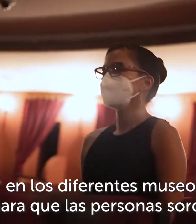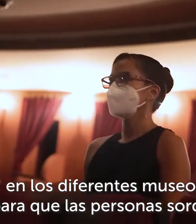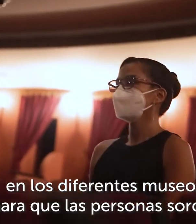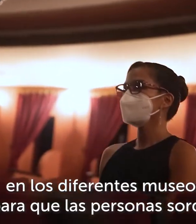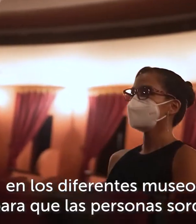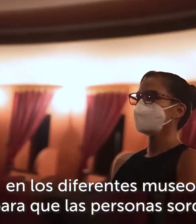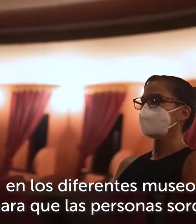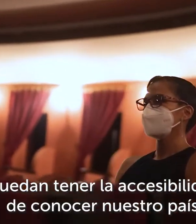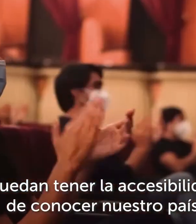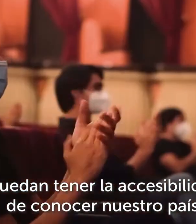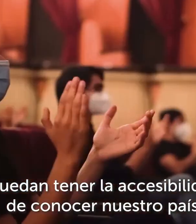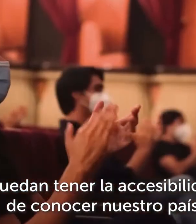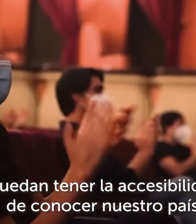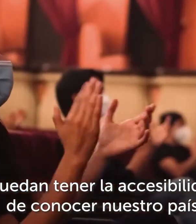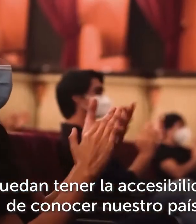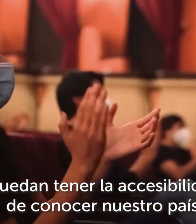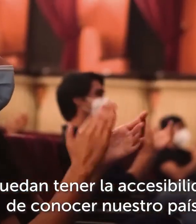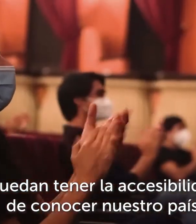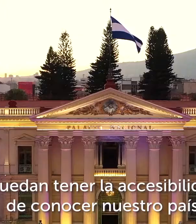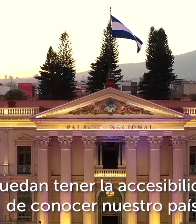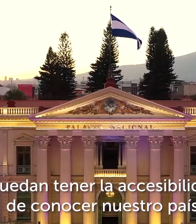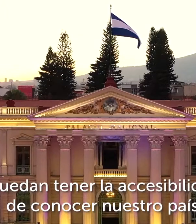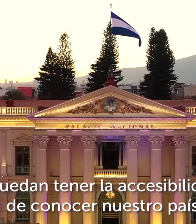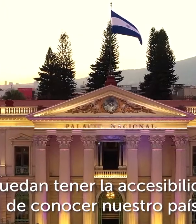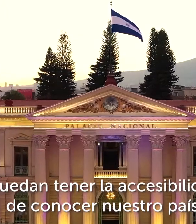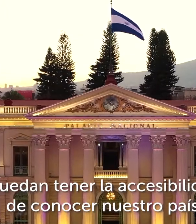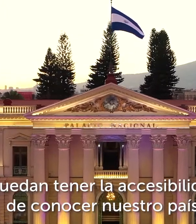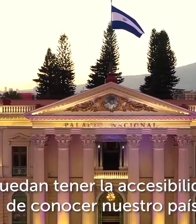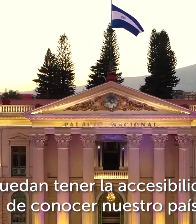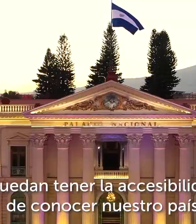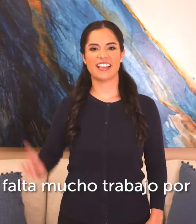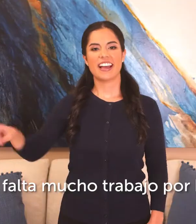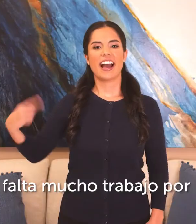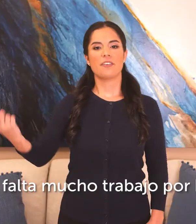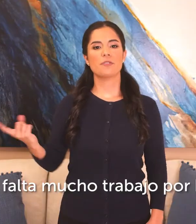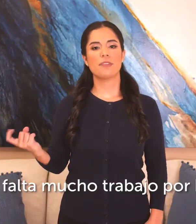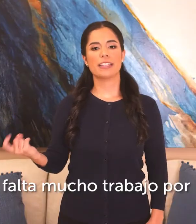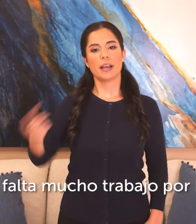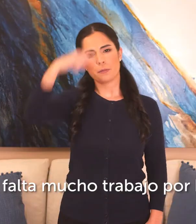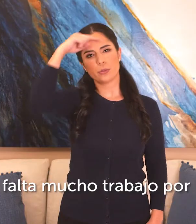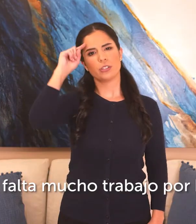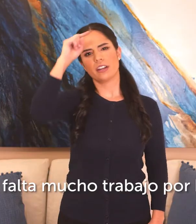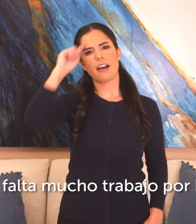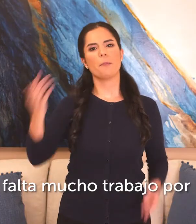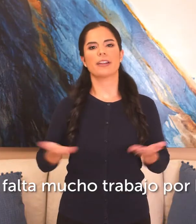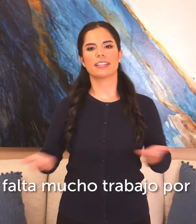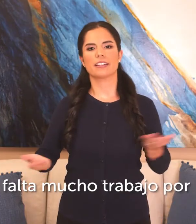sordas puedan tener la accesibilidad de conocer nuestro país aún falta mucho trabajo por hacer